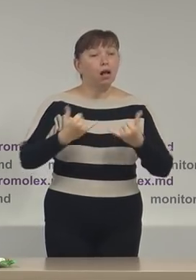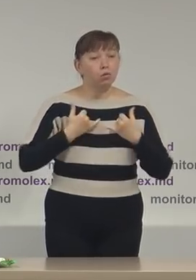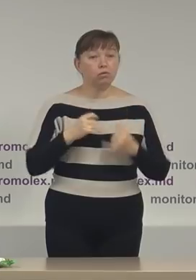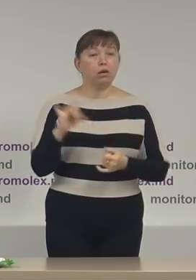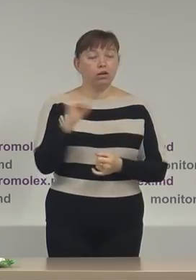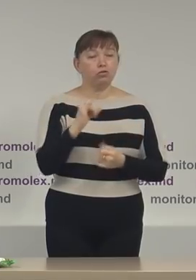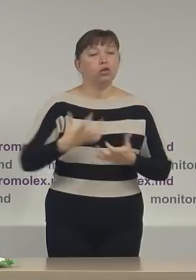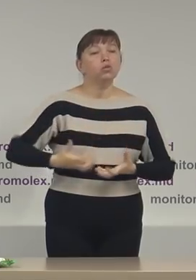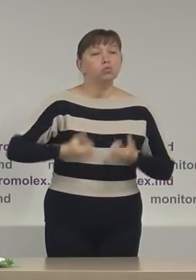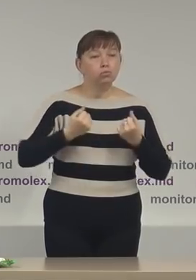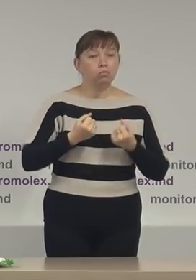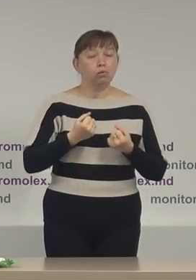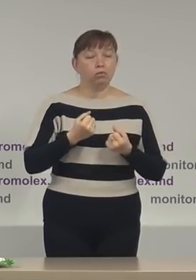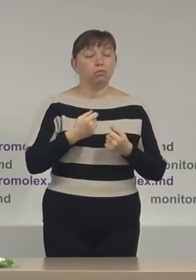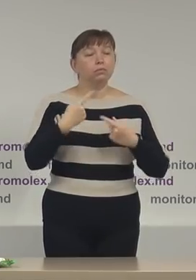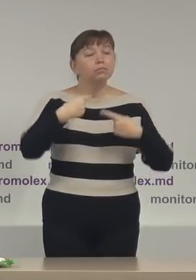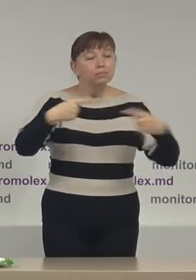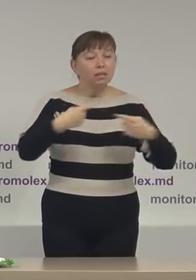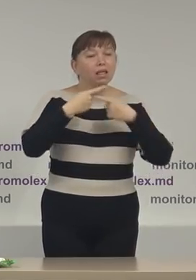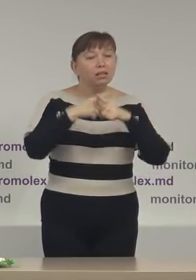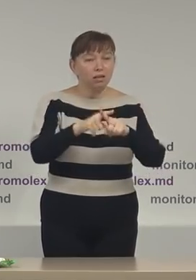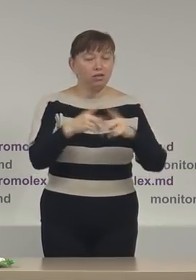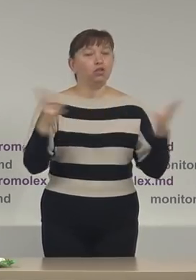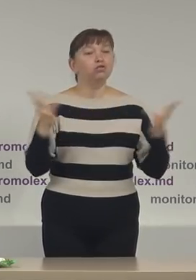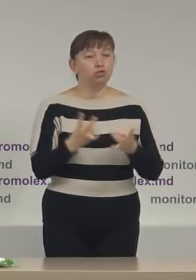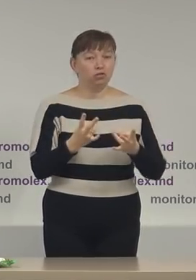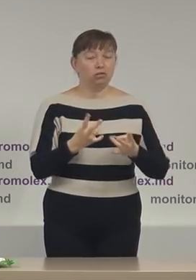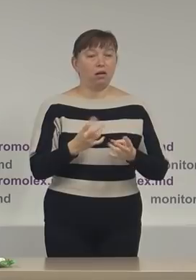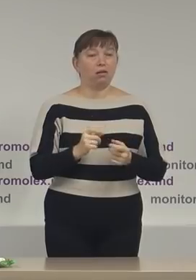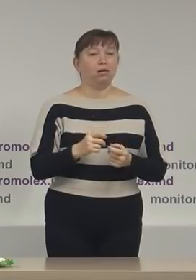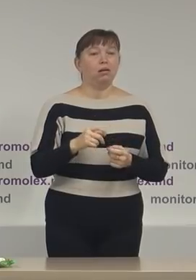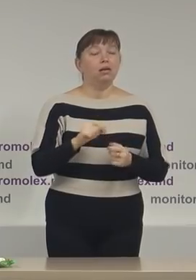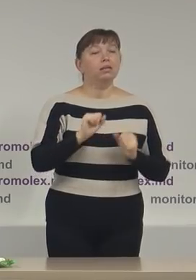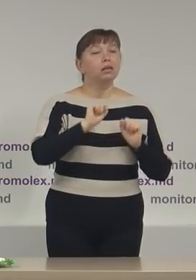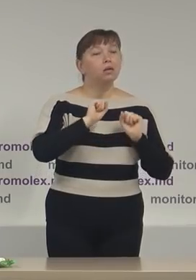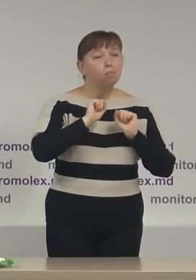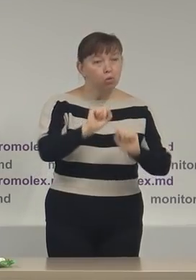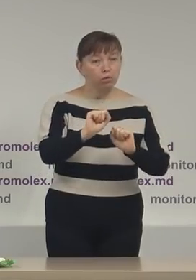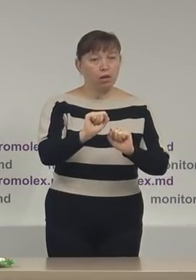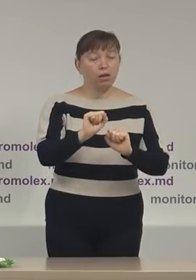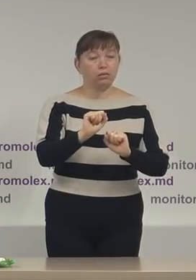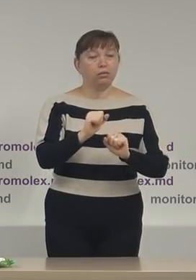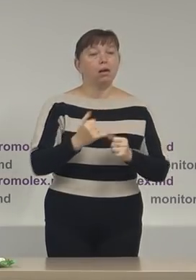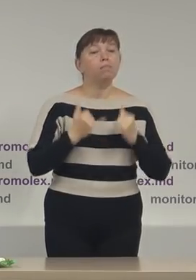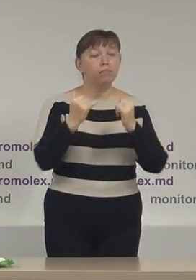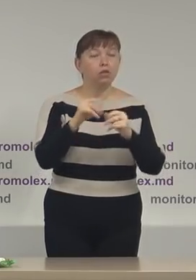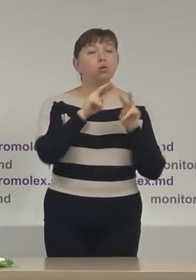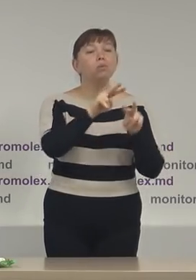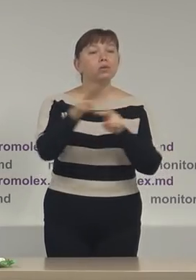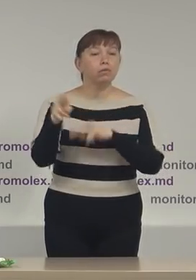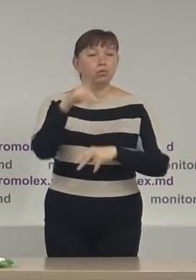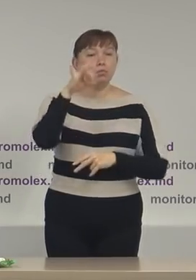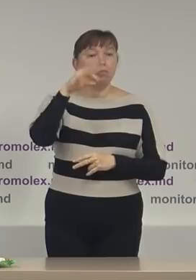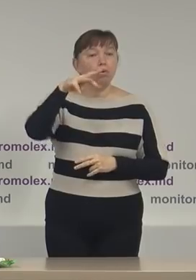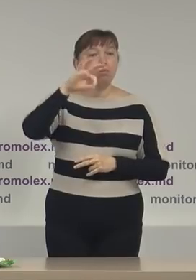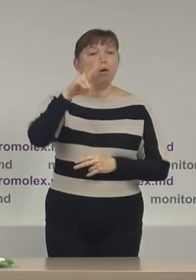suportul, echipamentul necesar de protecție pentru observatorii Promolex,